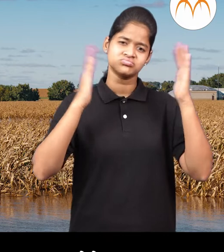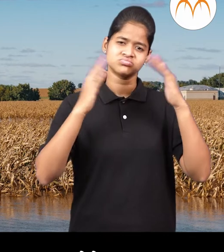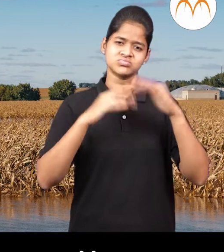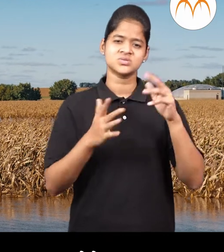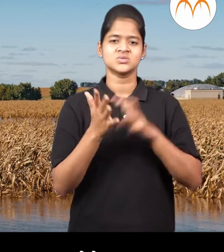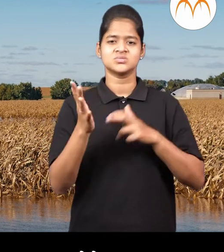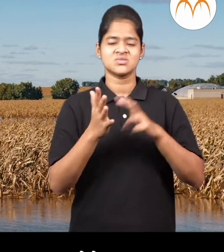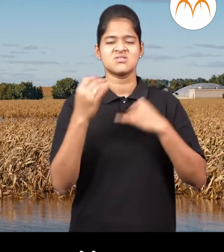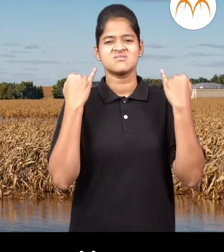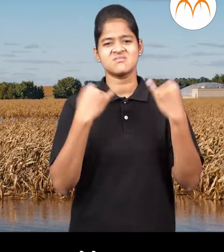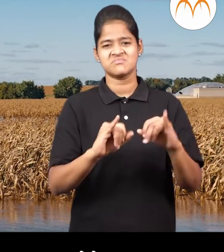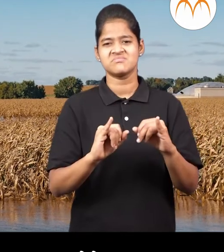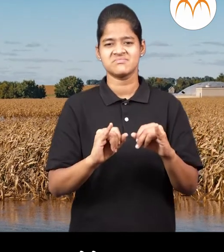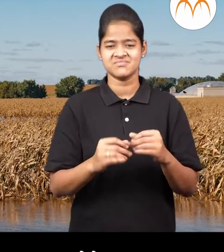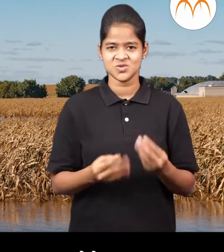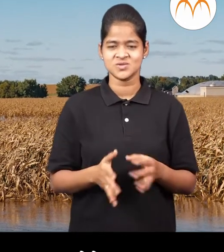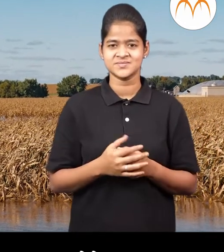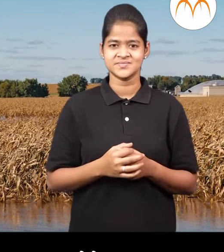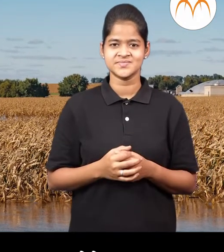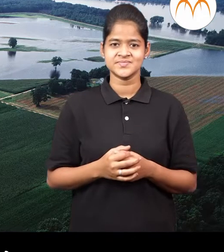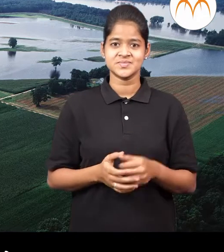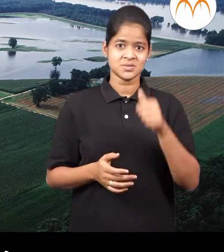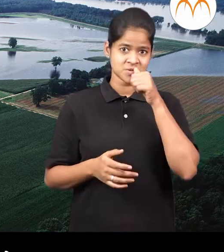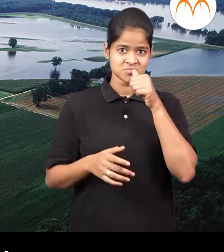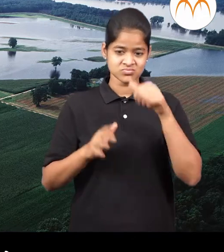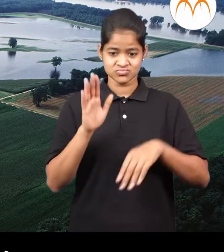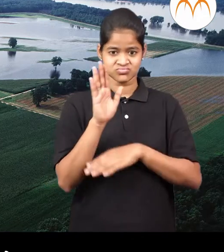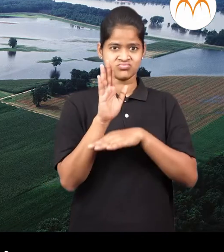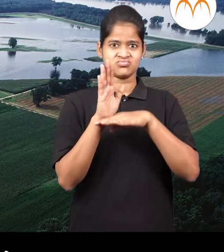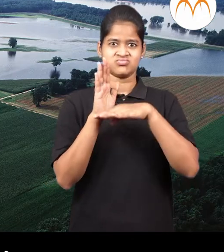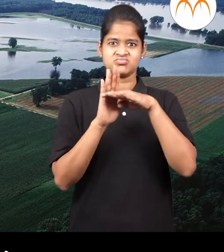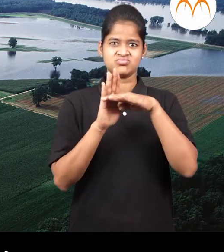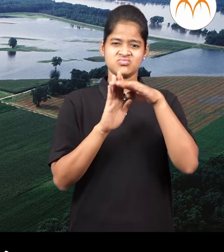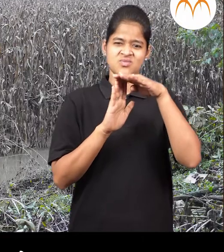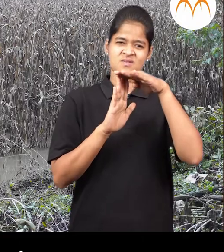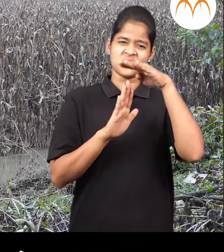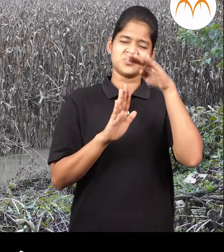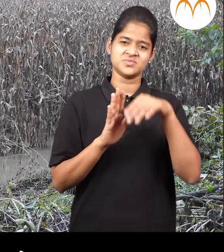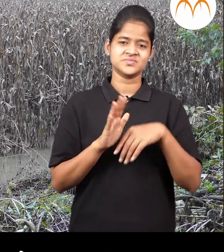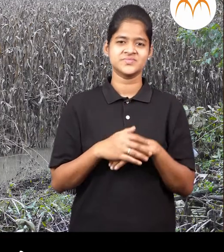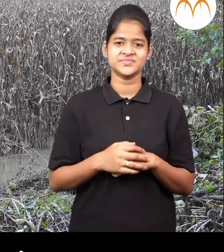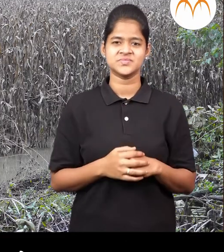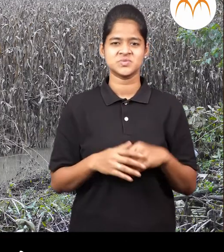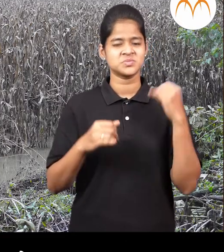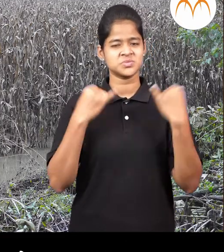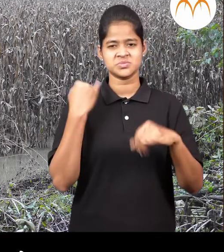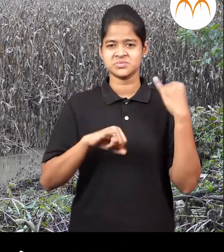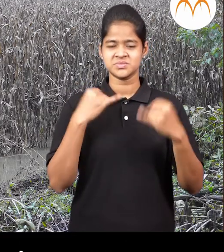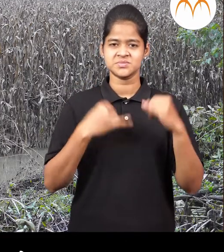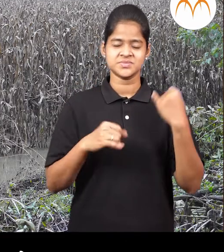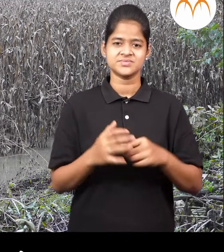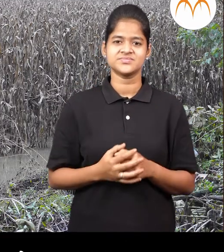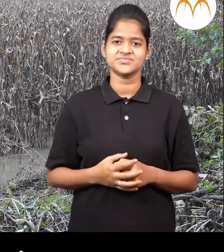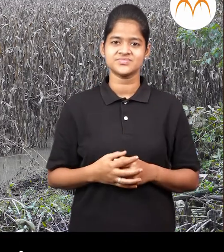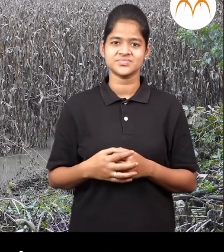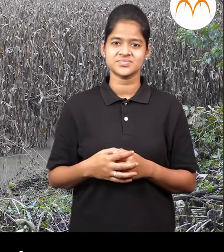पाउसा मुले शेतीचे नुकसान होते शेताथ पाणी साच्ते आउकाई पाउसाने पिके